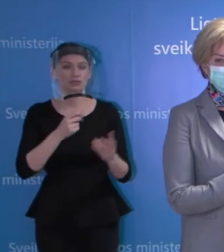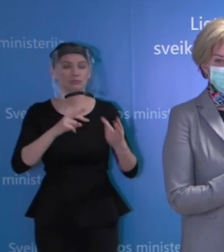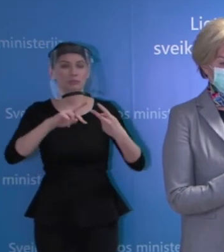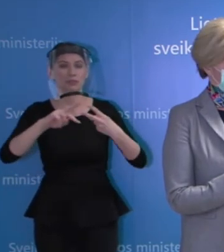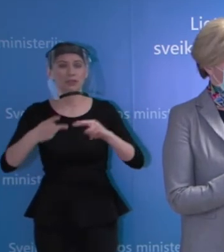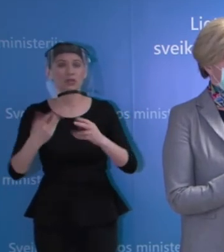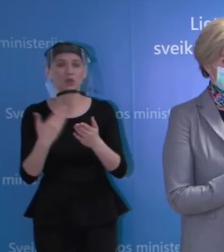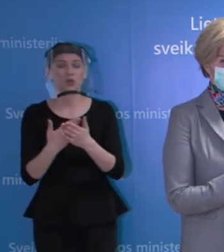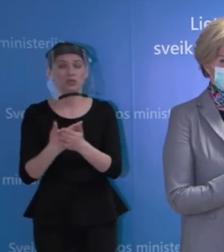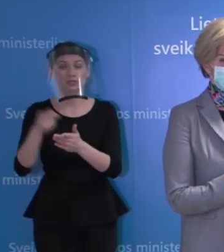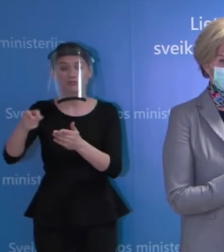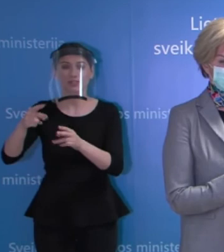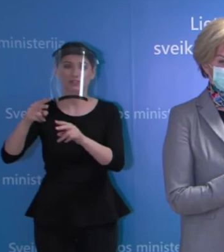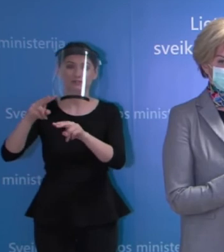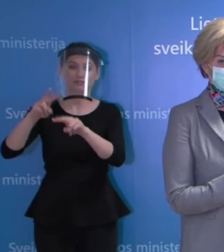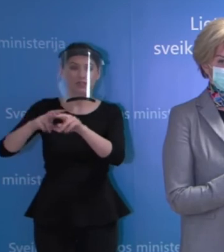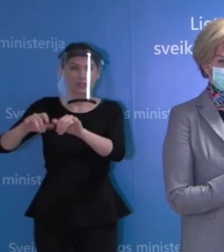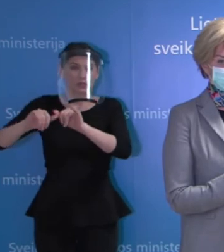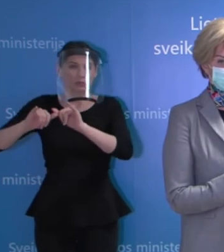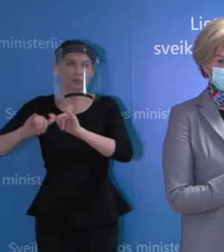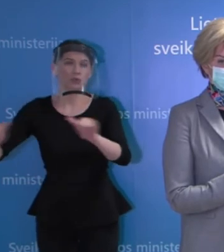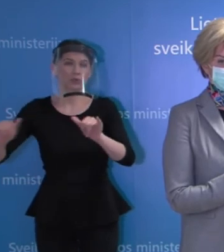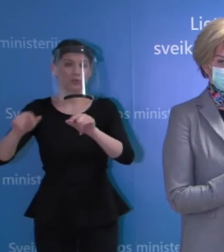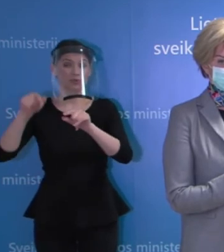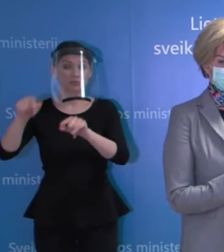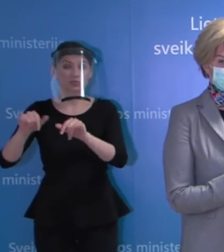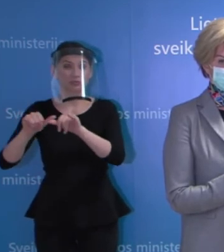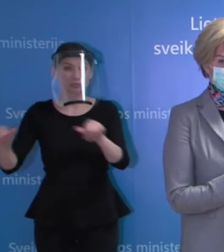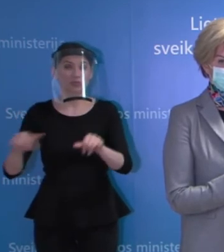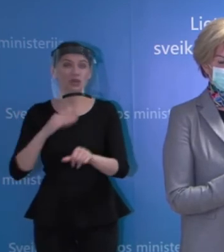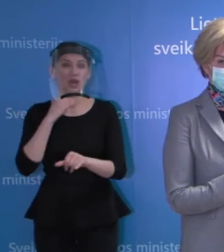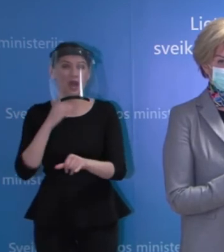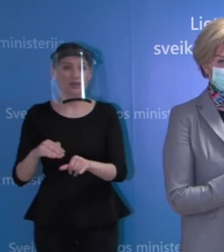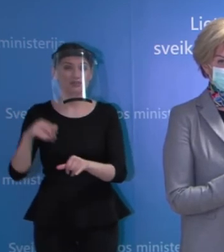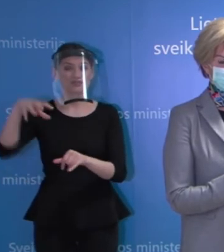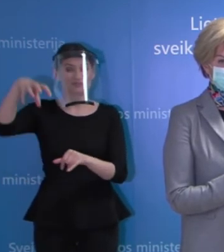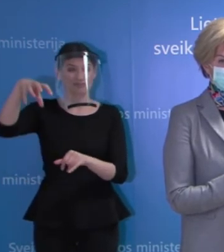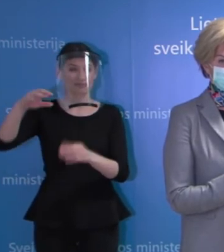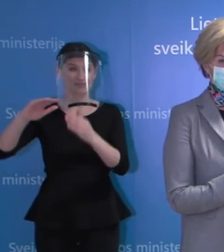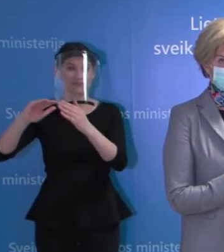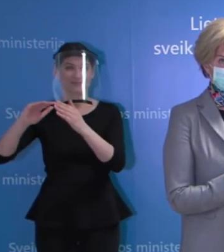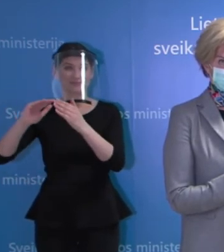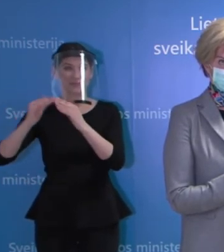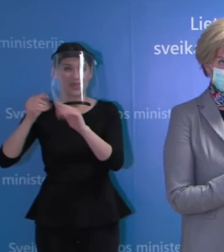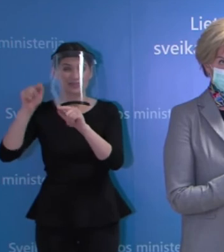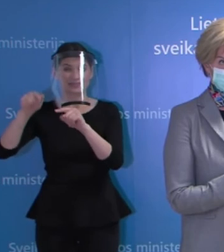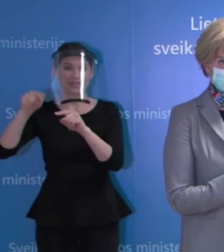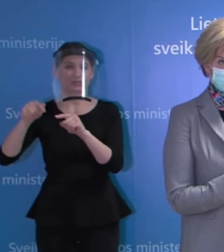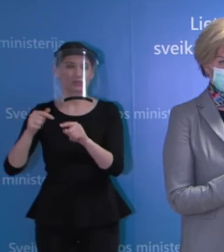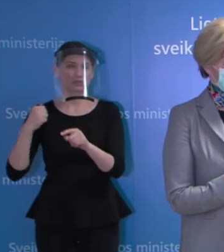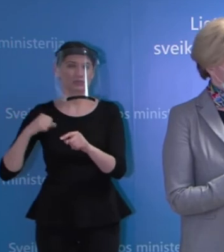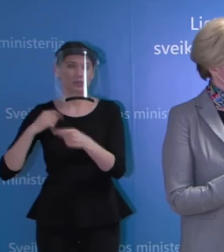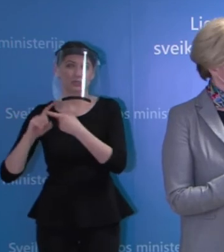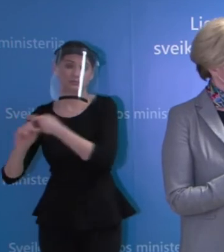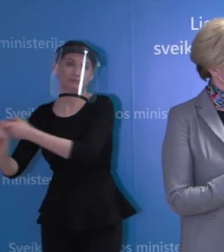žydininiai atveju, kur yra labai aiški vieta, labai aiški teritorija, kur išplitas